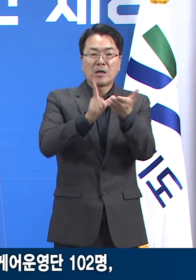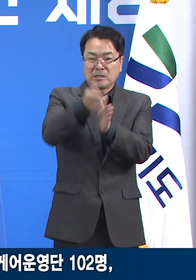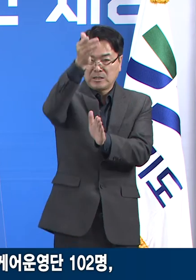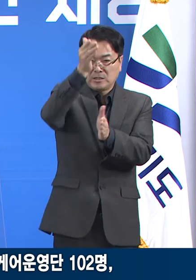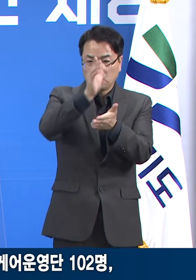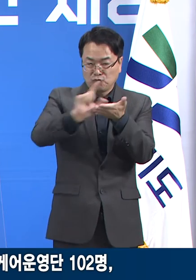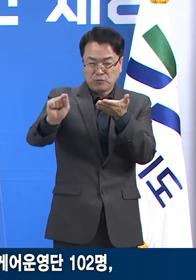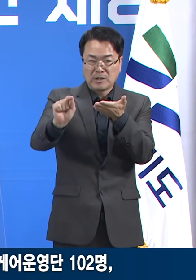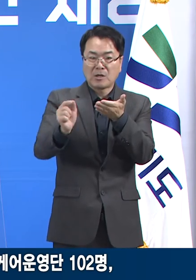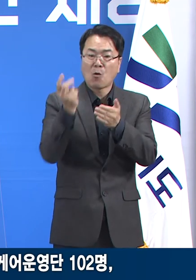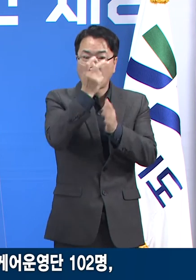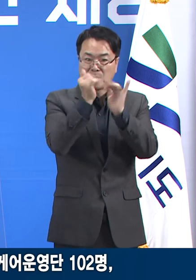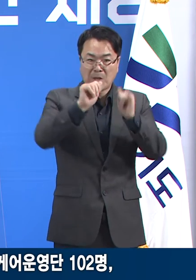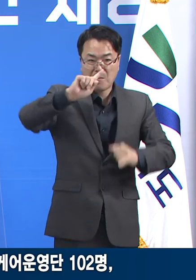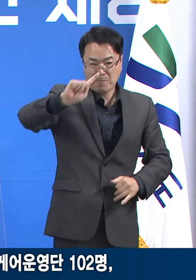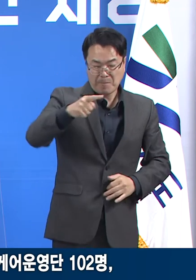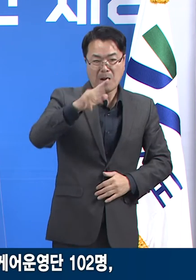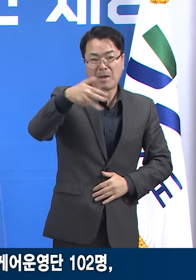관리하고 있습니다.